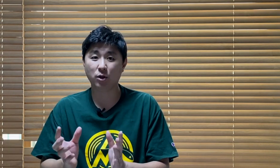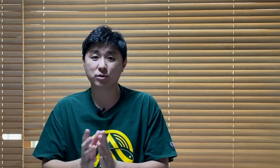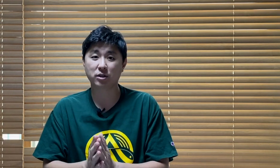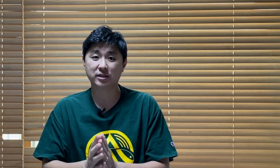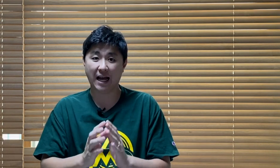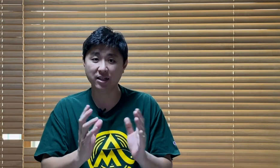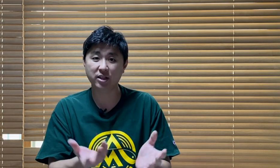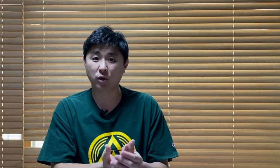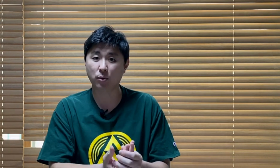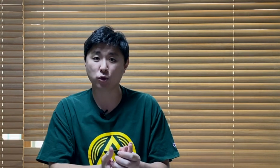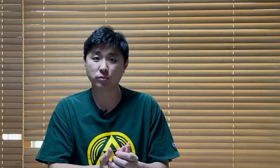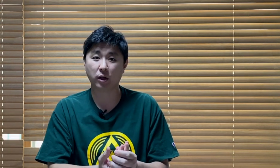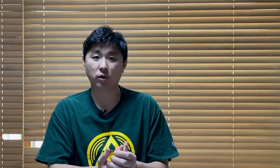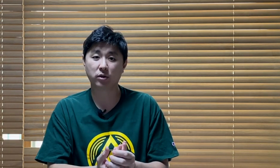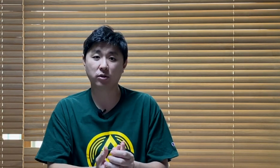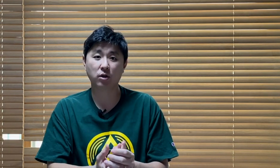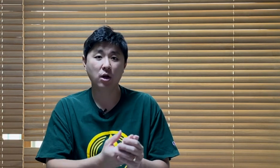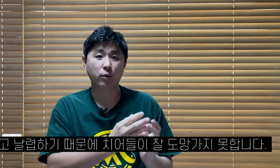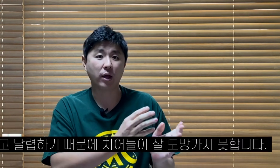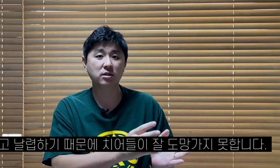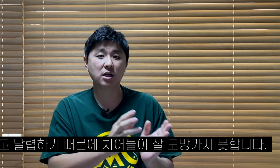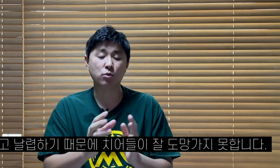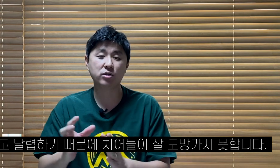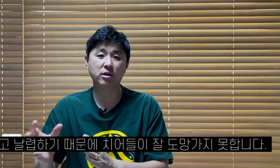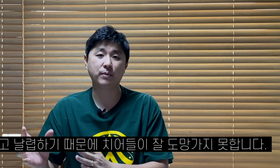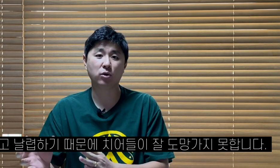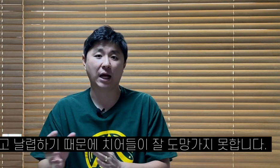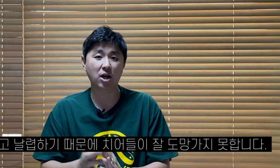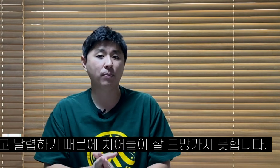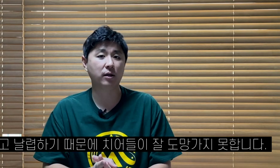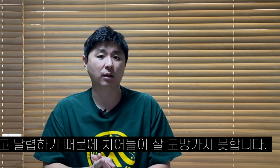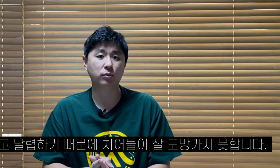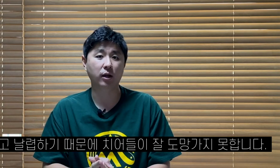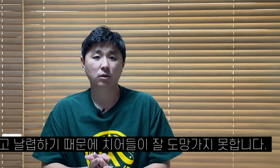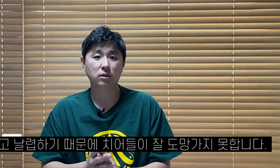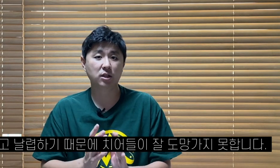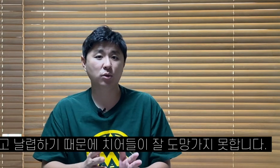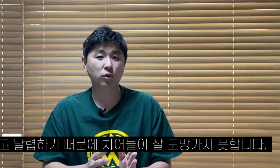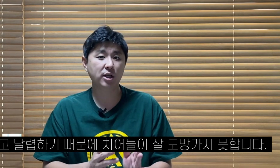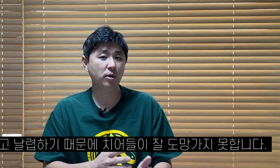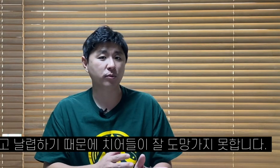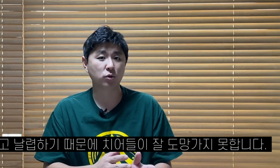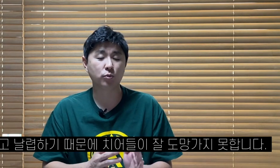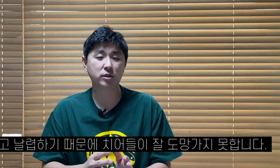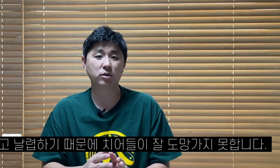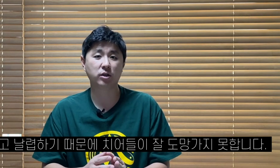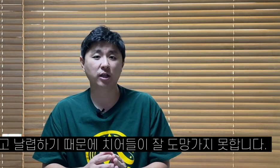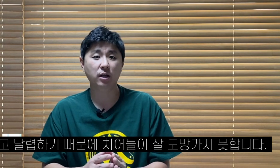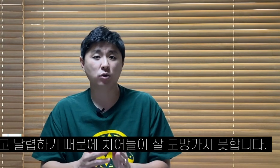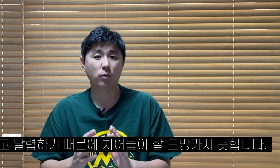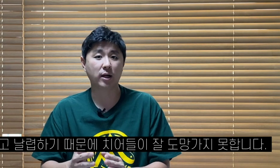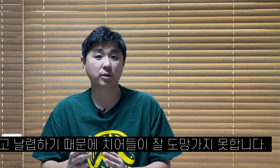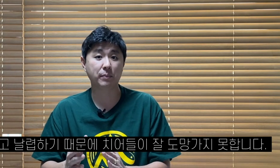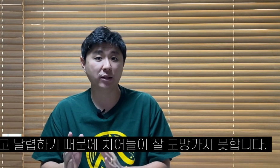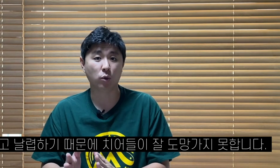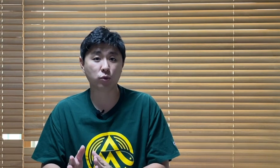넘치는 작은 잉어라고 보시면 돼요. 그래서 굉장히 움직임이 빠르고 날렵하기 때문에 느리고 힘이 없는 구피 치어들이 도망갈 틈이 많이 없고요.